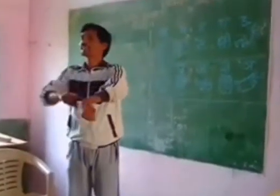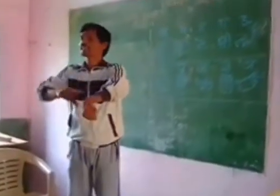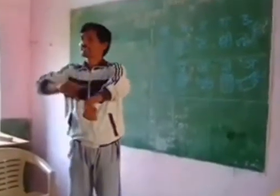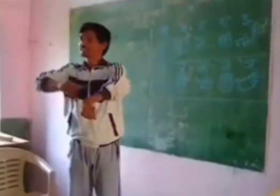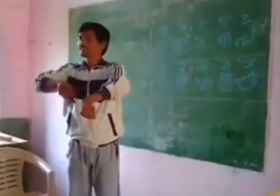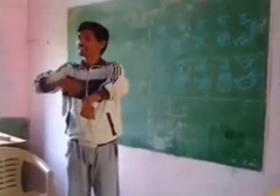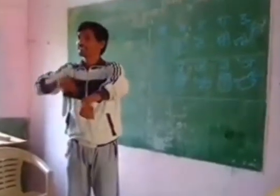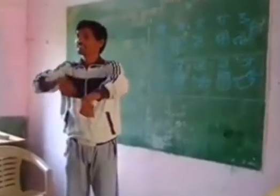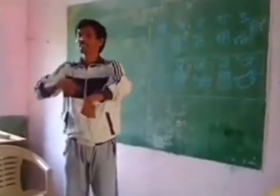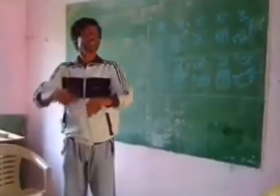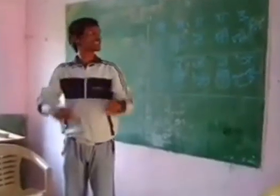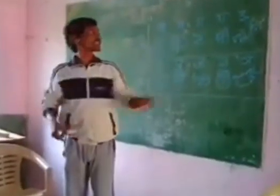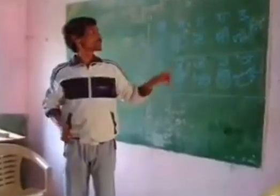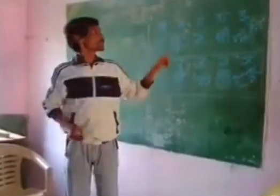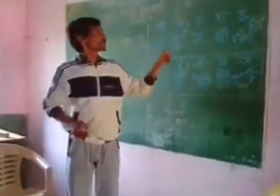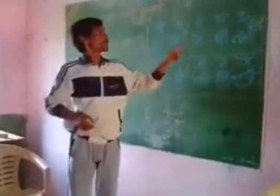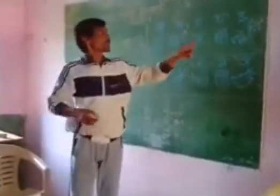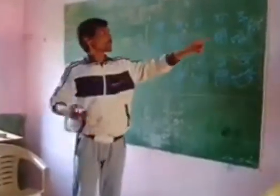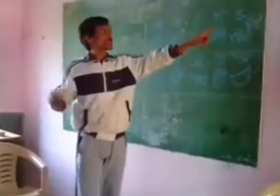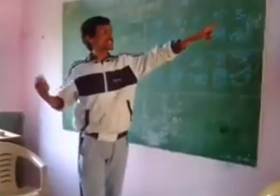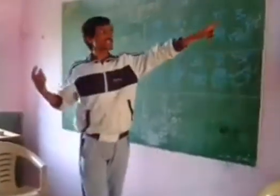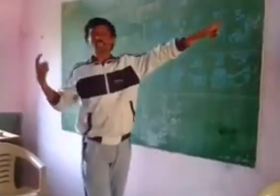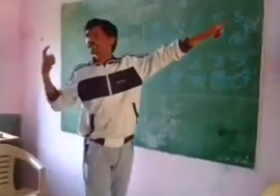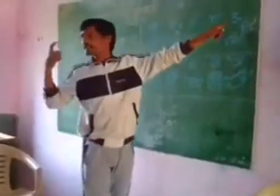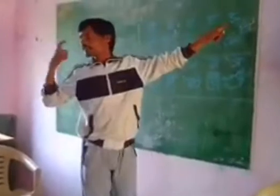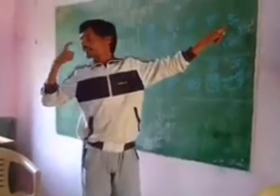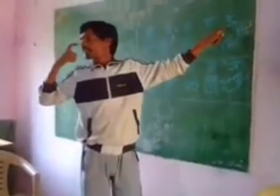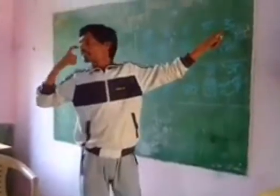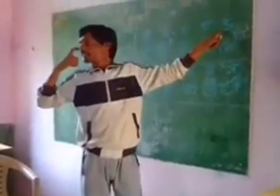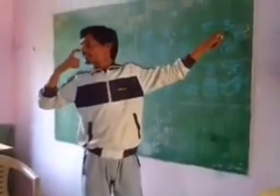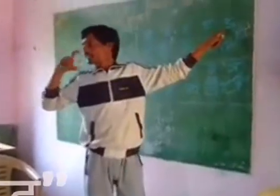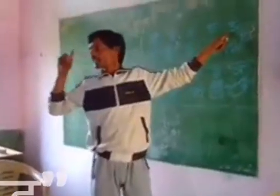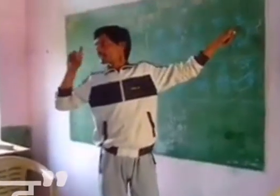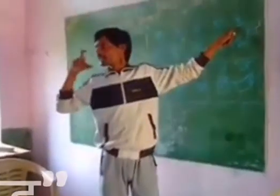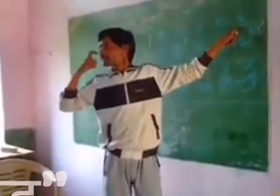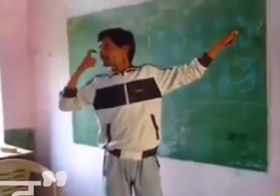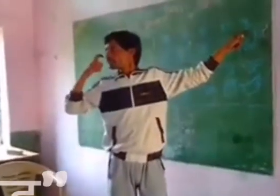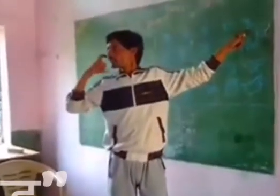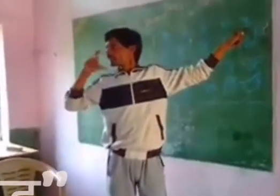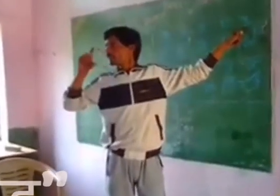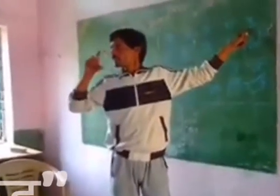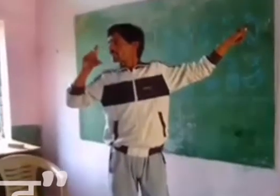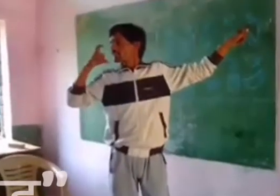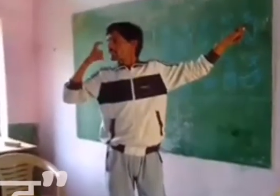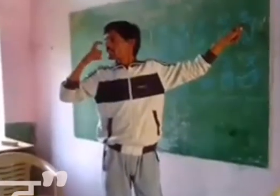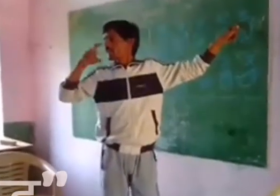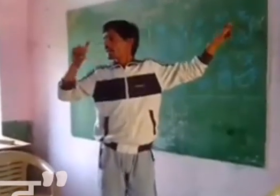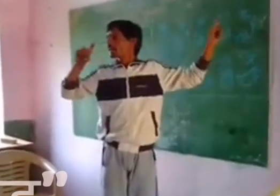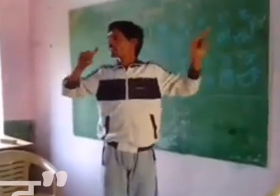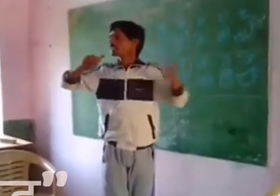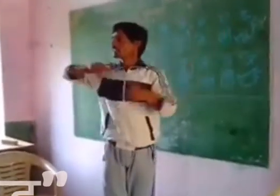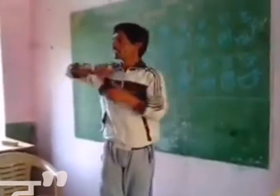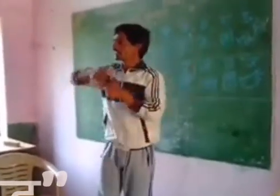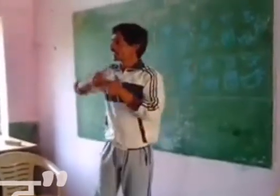घड़ा से